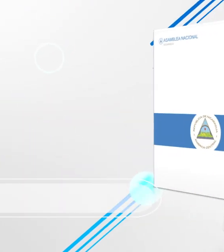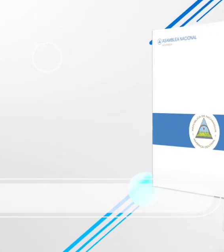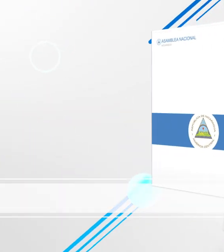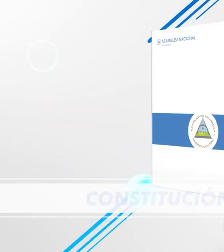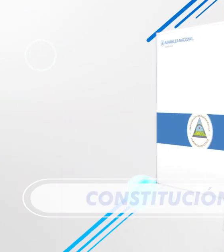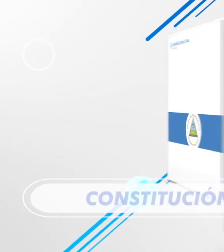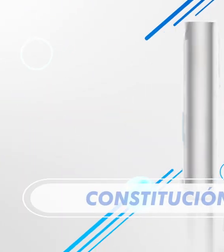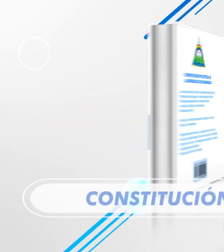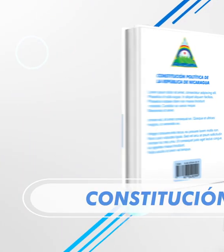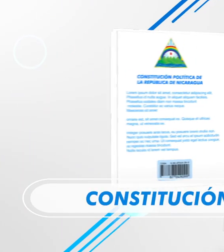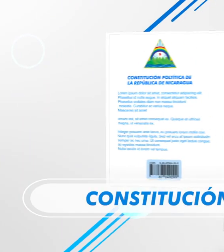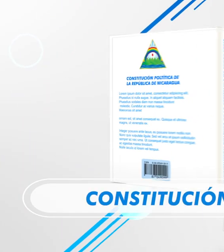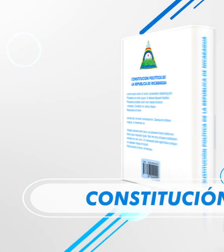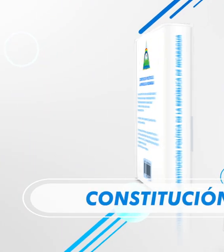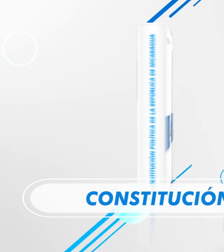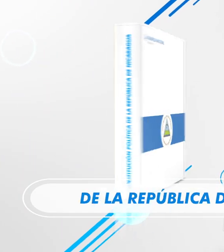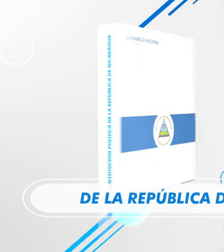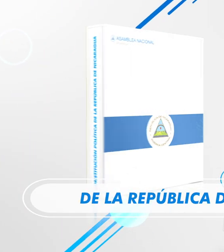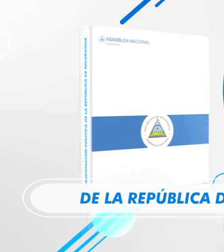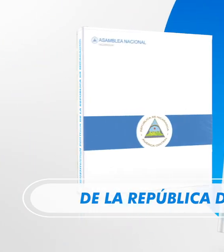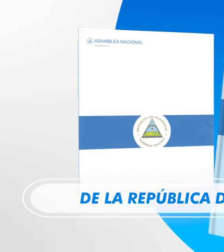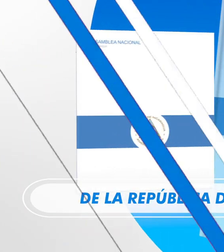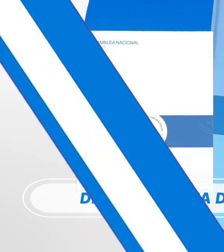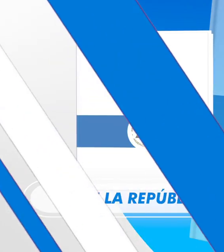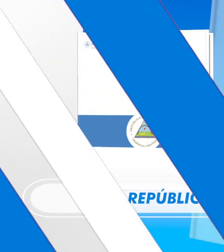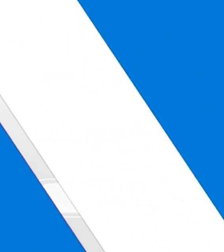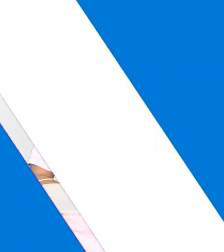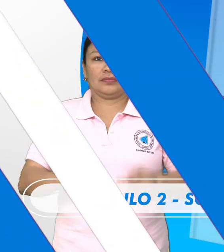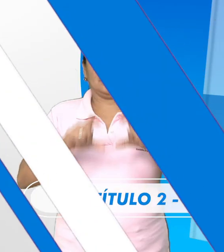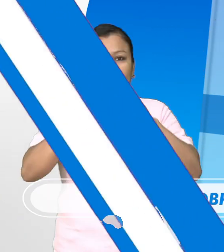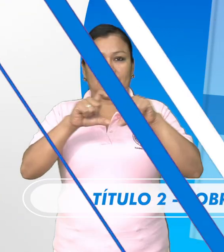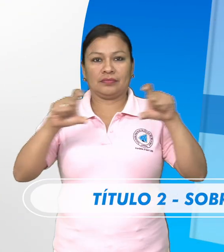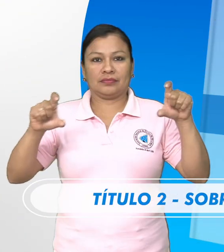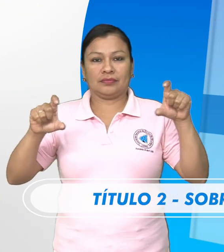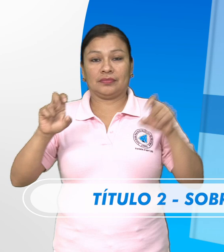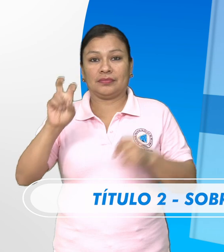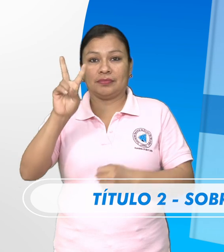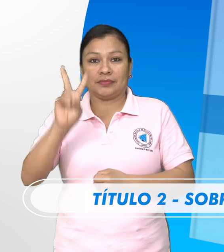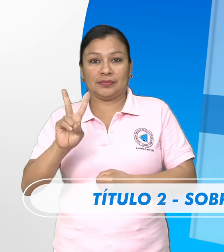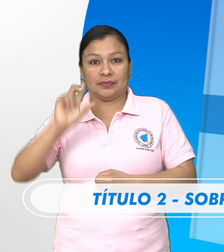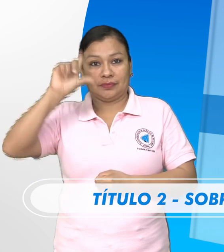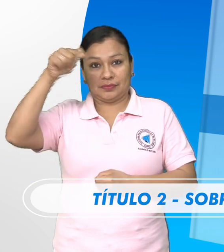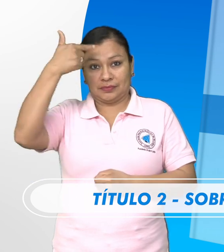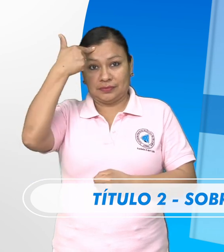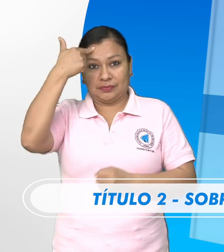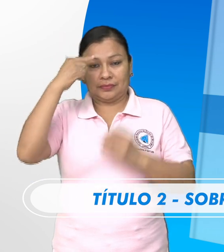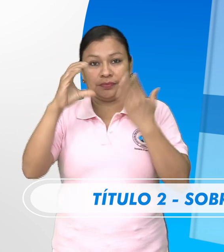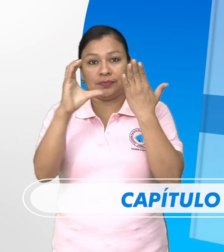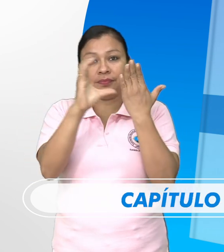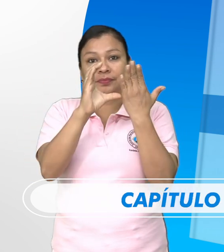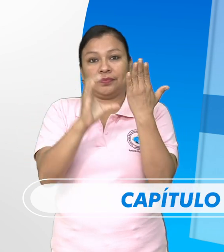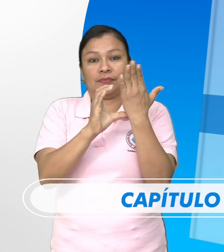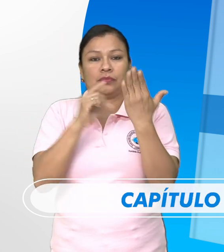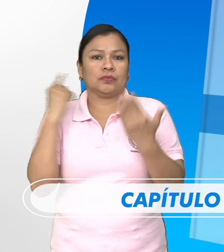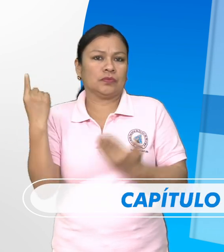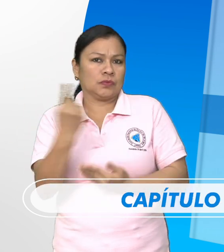Constitución Política de la República de Nicaragua Título 2 Sobre el Estado Capítulo Único